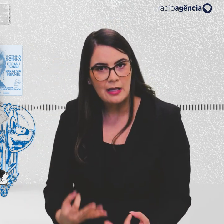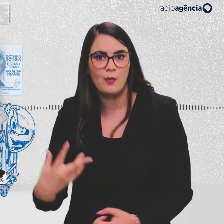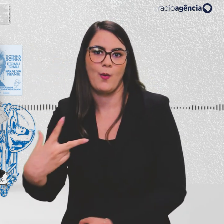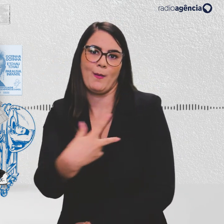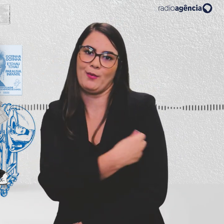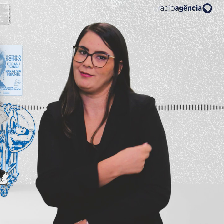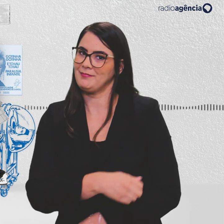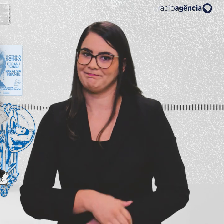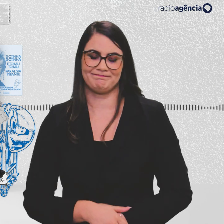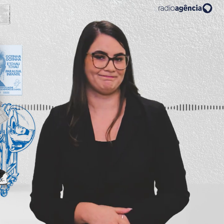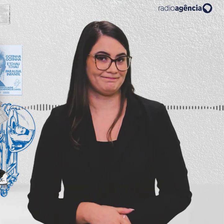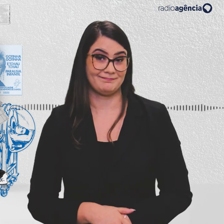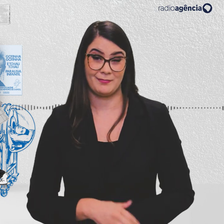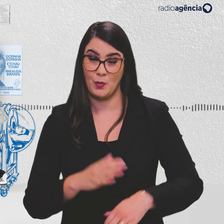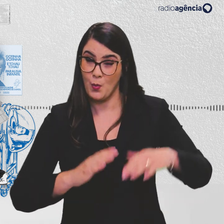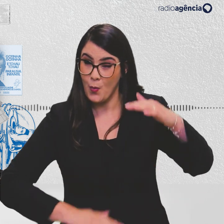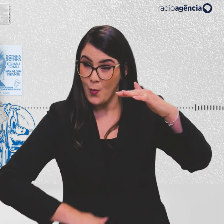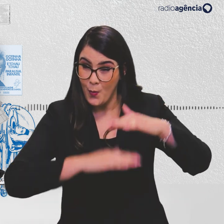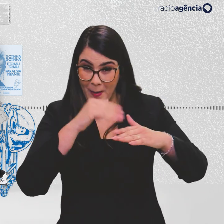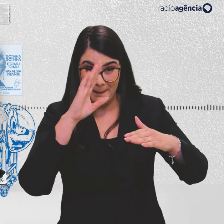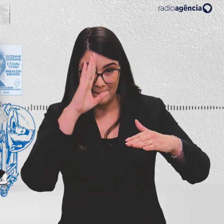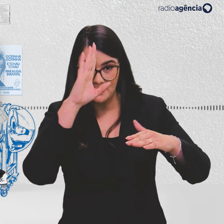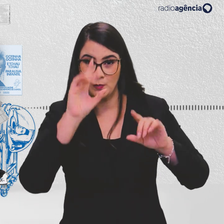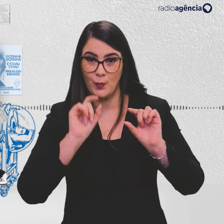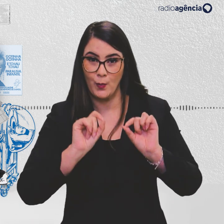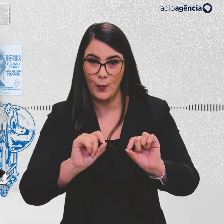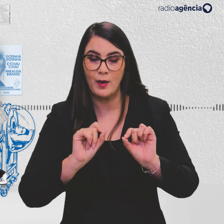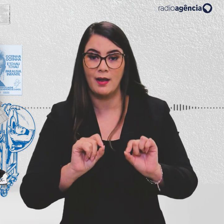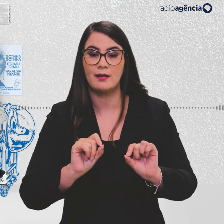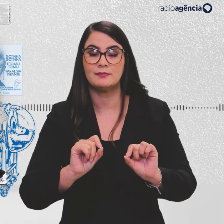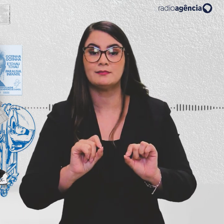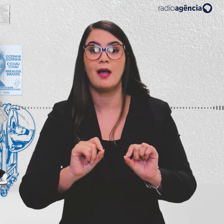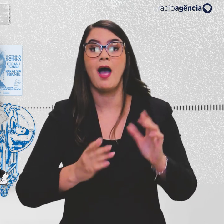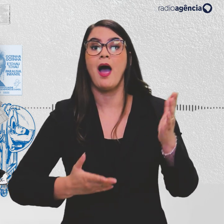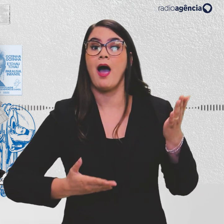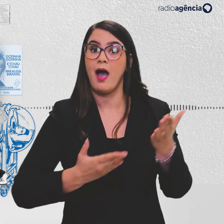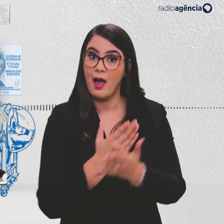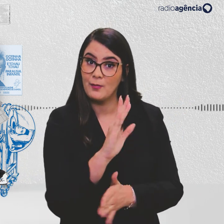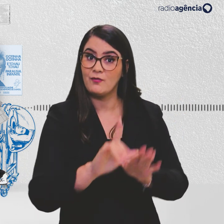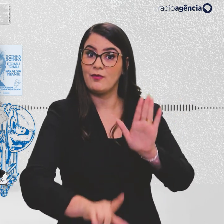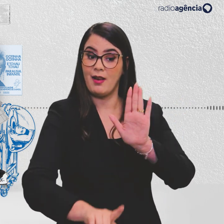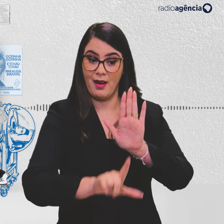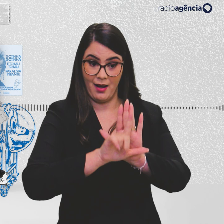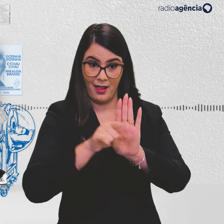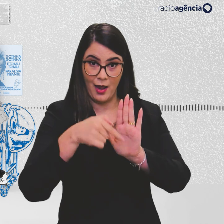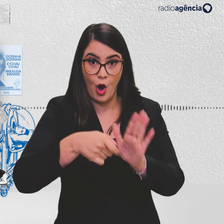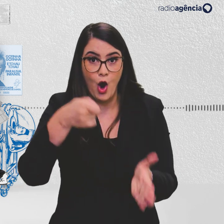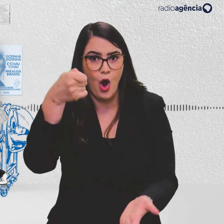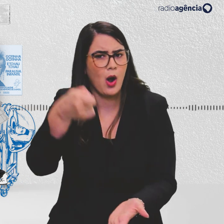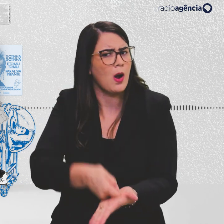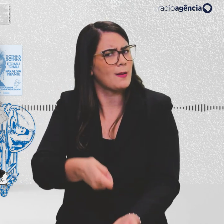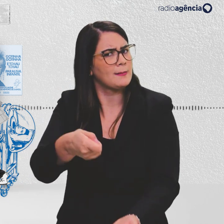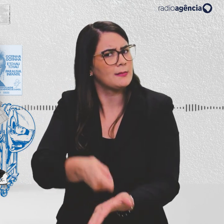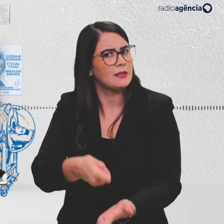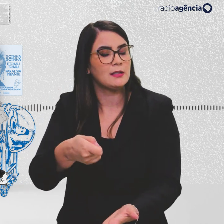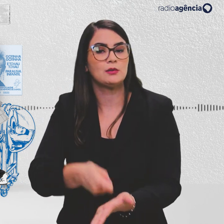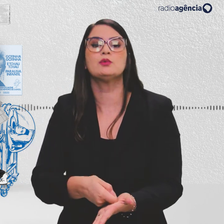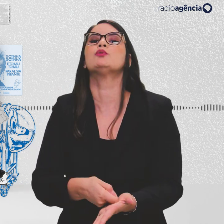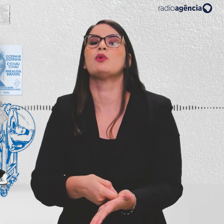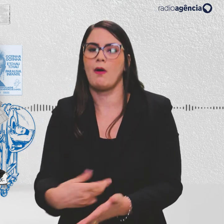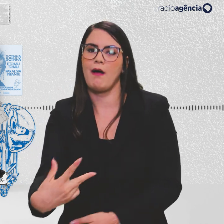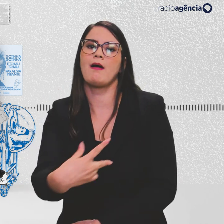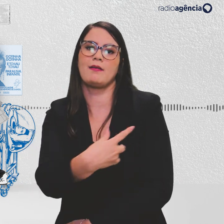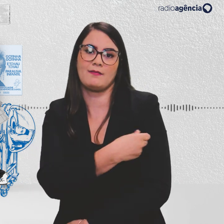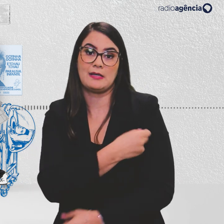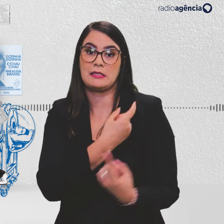imunizar. O estopim para a revolta da vacina foi justamente a aprovação de uma lei que tornava obrigatória a